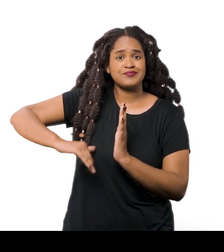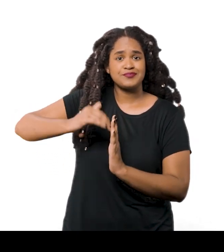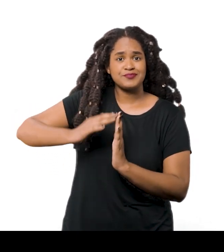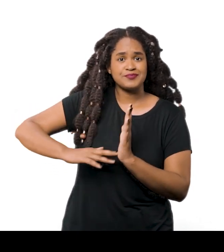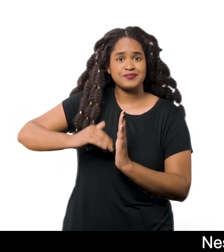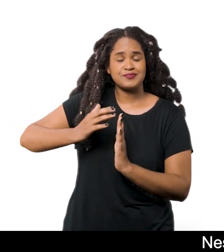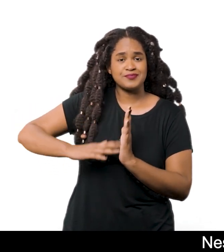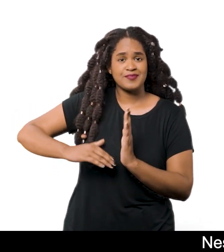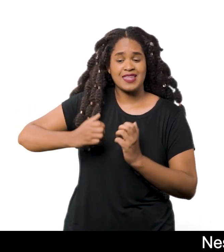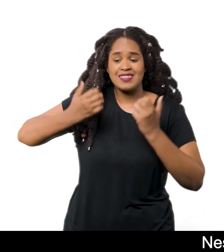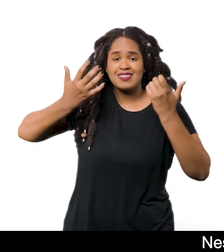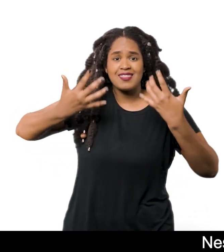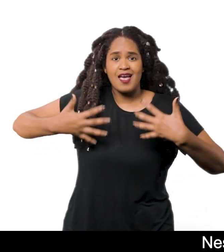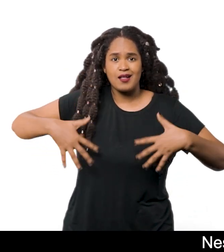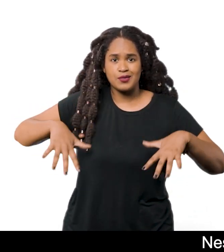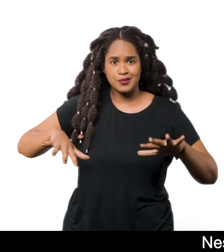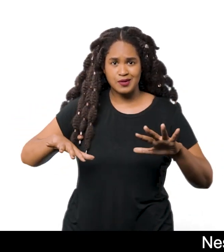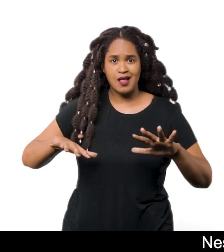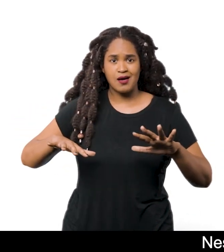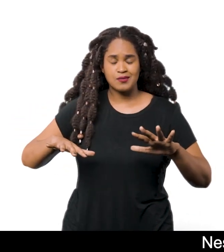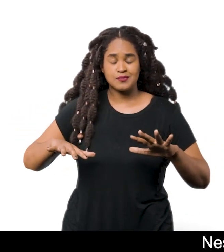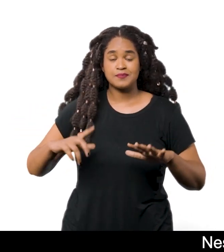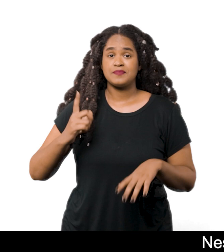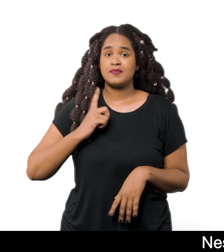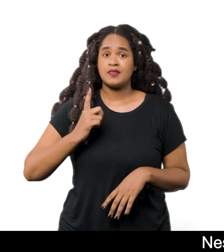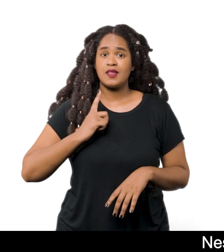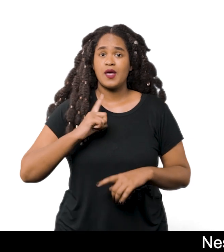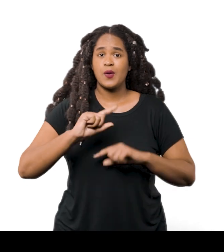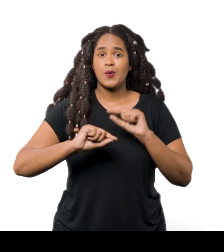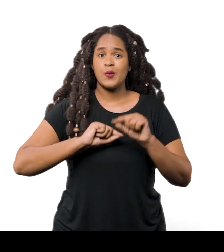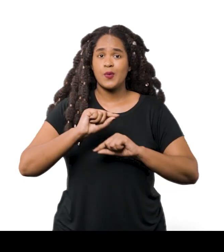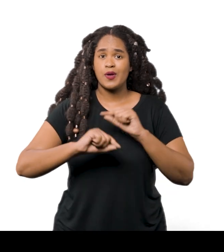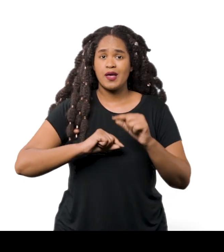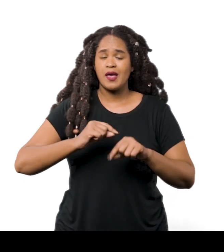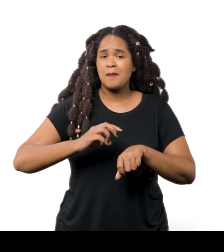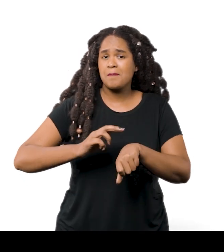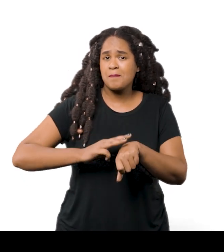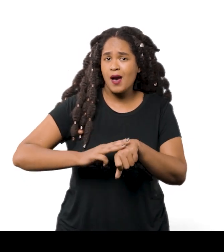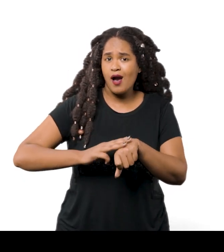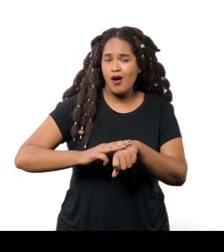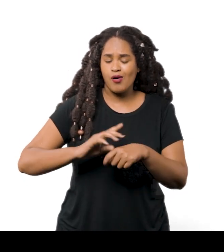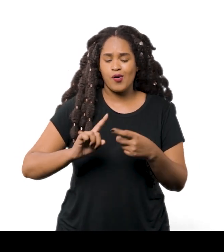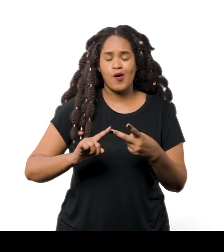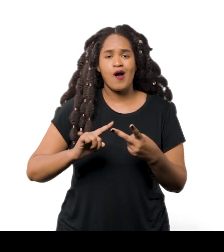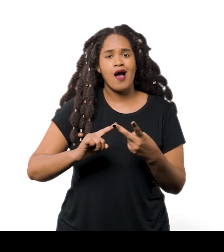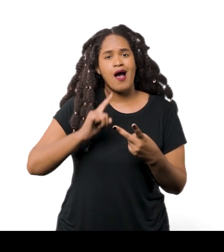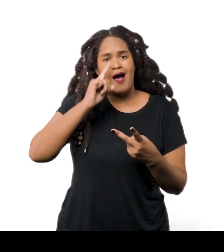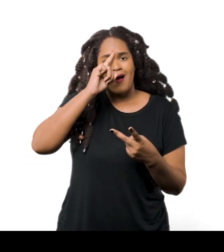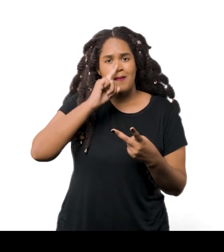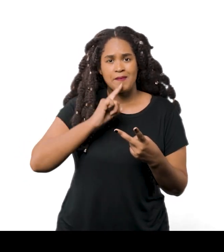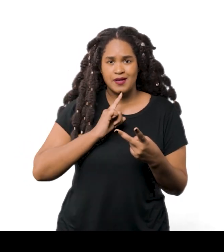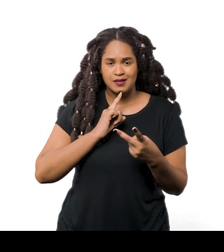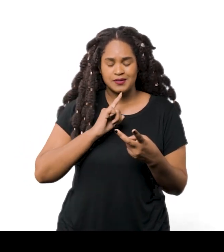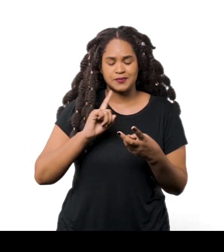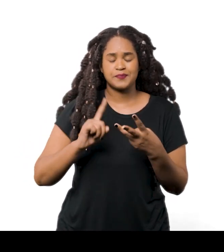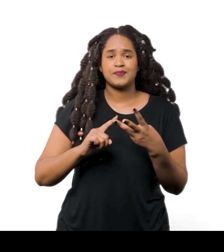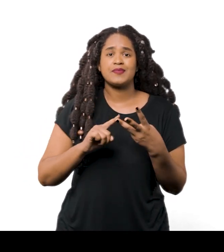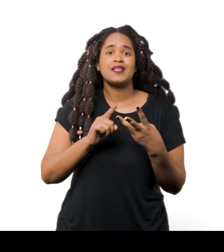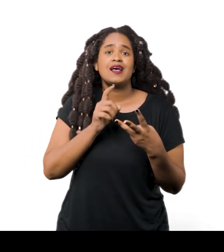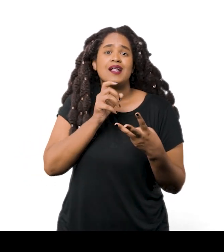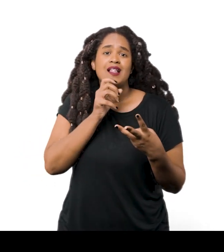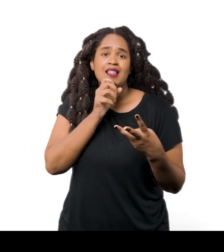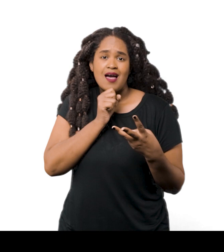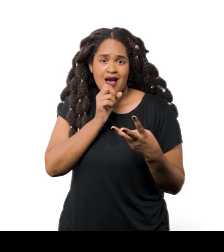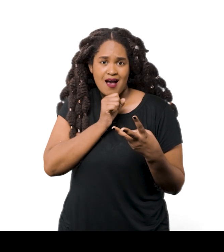Nesta tapeçaria predominam tons terrosos Marrom, amarelo, alaranjado Ela é